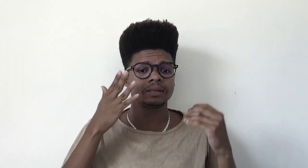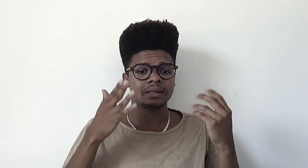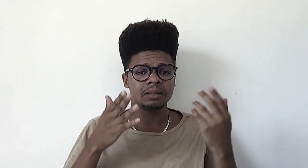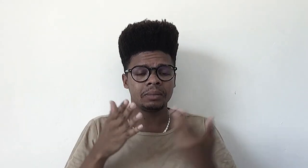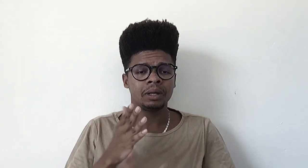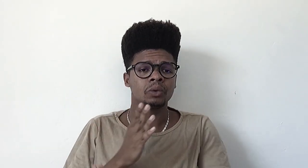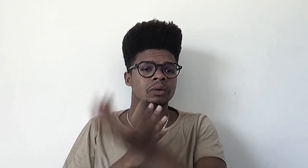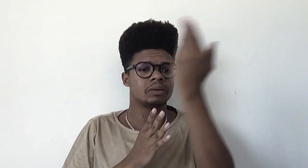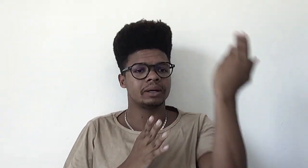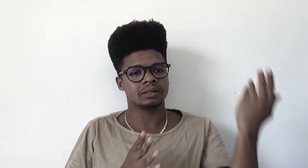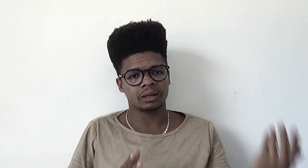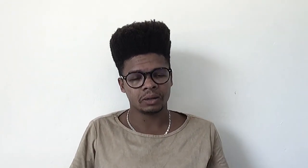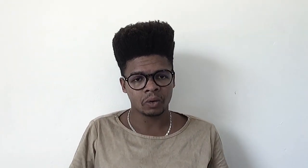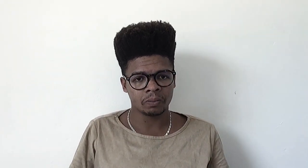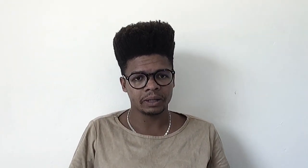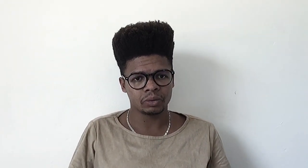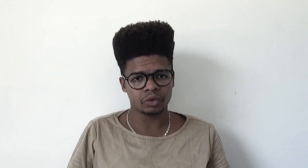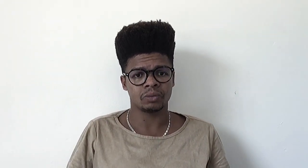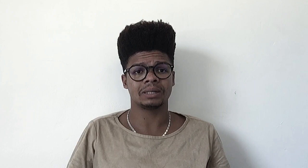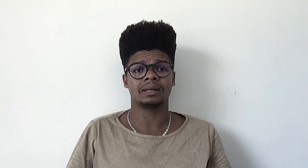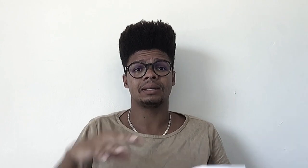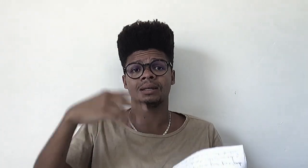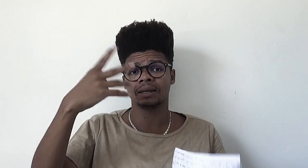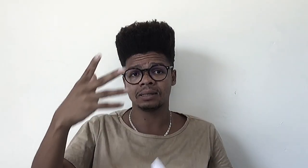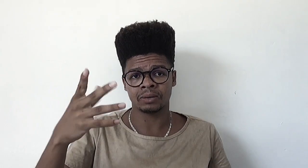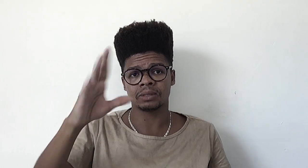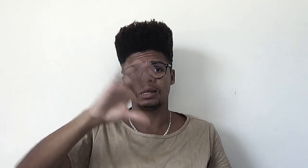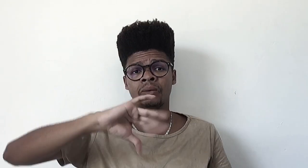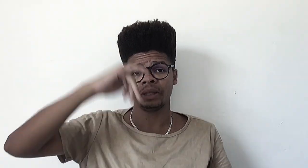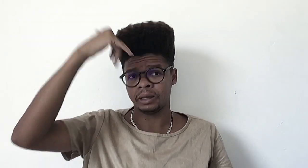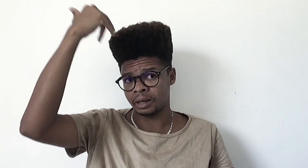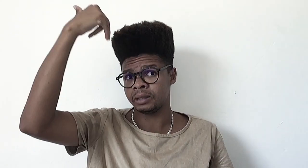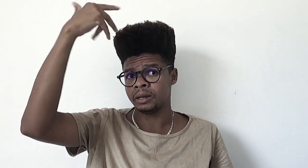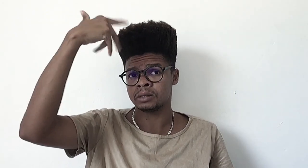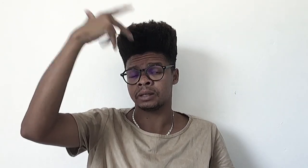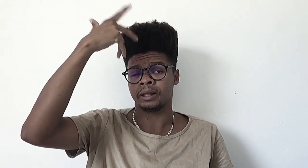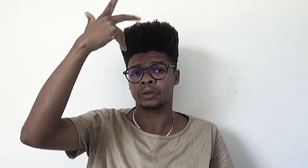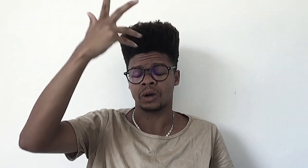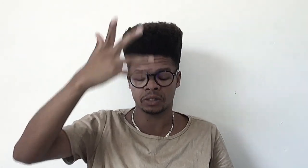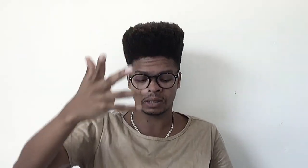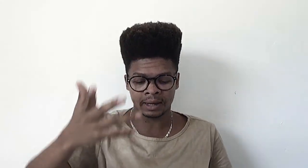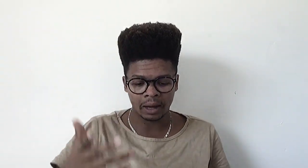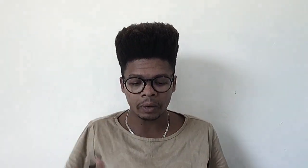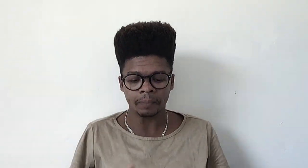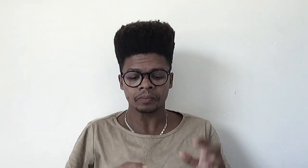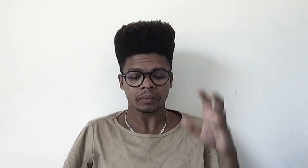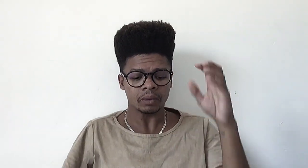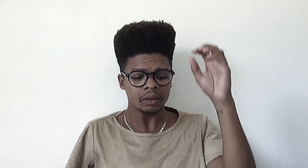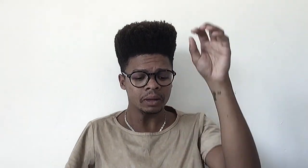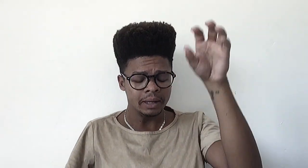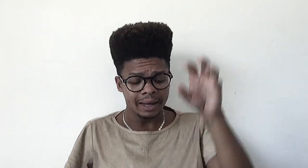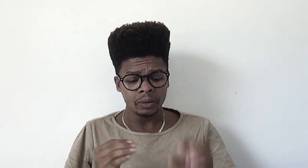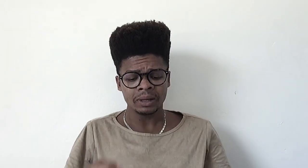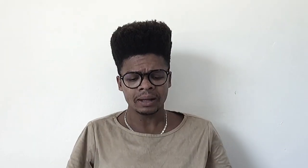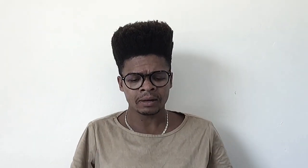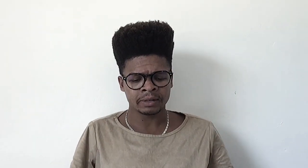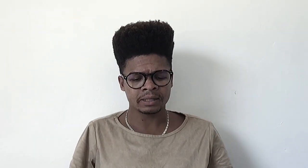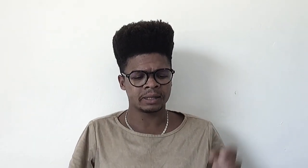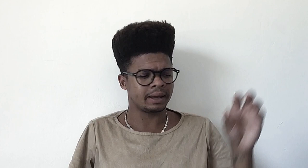esquecimento quanto a essa incompletude, uma certa negação. Seriam herdeiros intelectuais desse recalco. E o que Lacan vem dizer é,